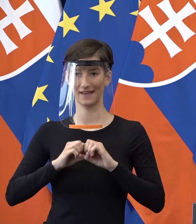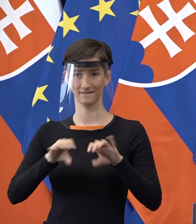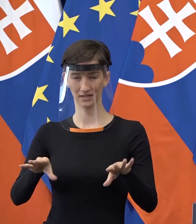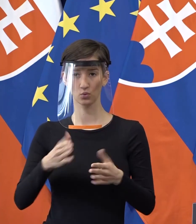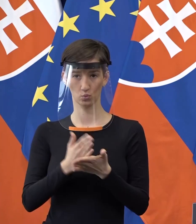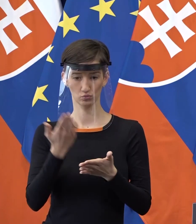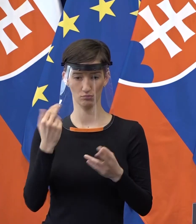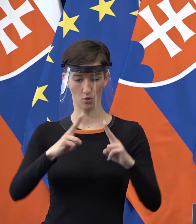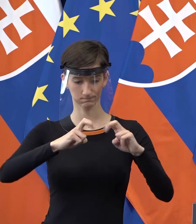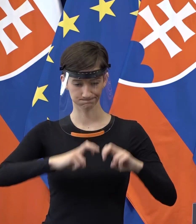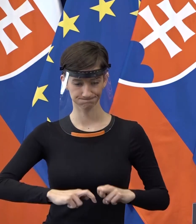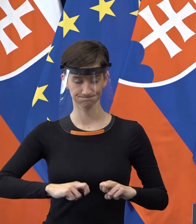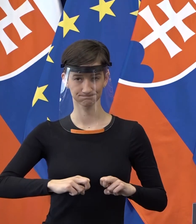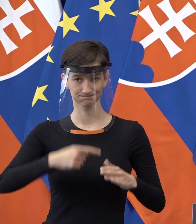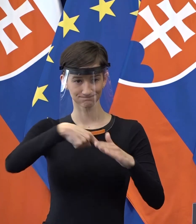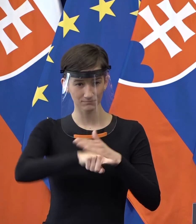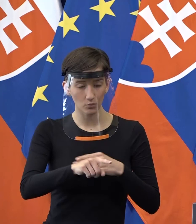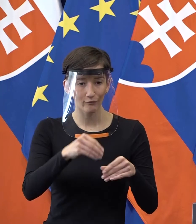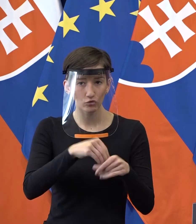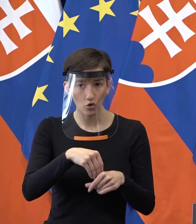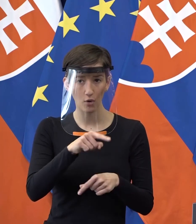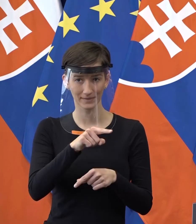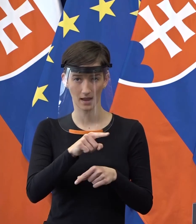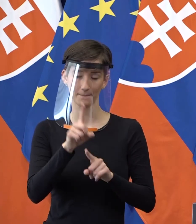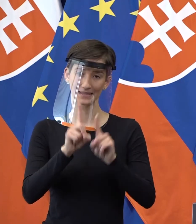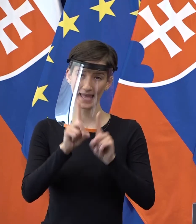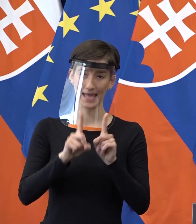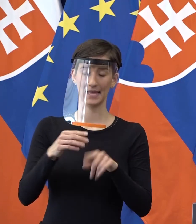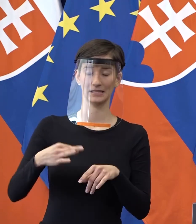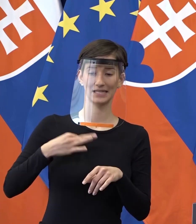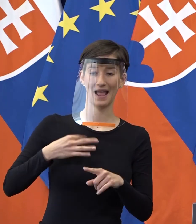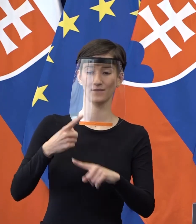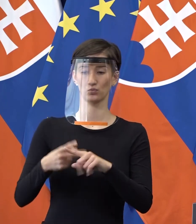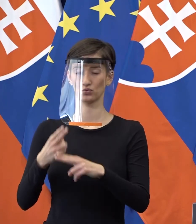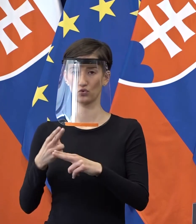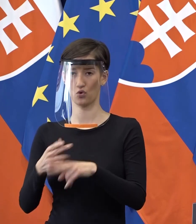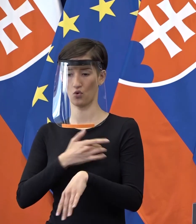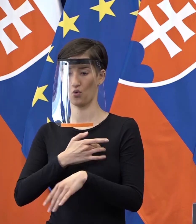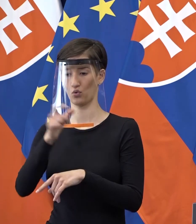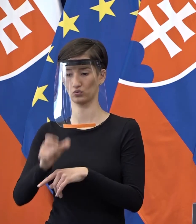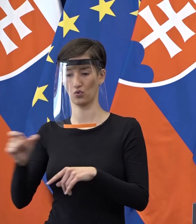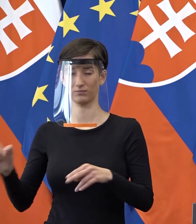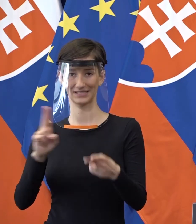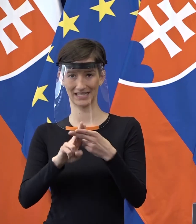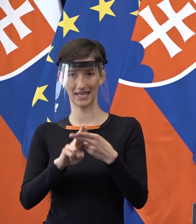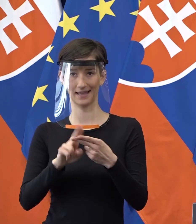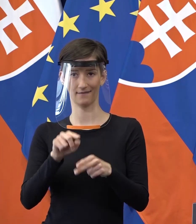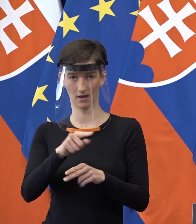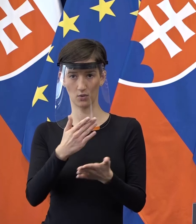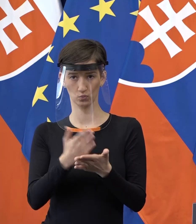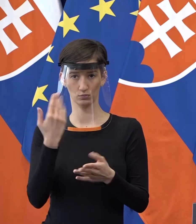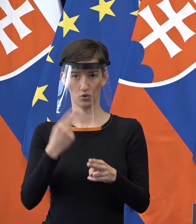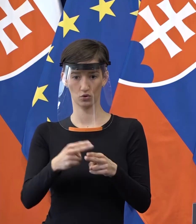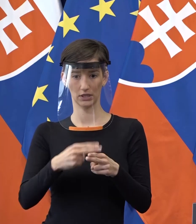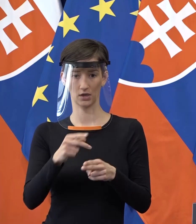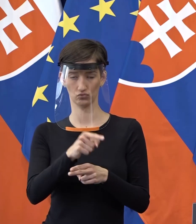pozitívni sú zmiešaní s negatívnymi, že teda používajú rovnaké sociálne zariadenia, teda boja sa, že to chytia aj oni a tým pádom